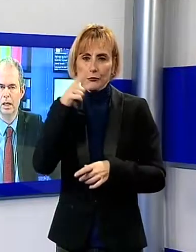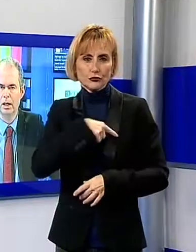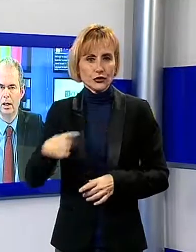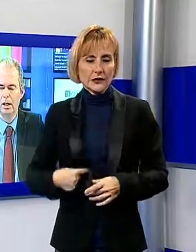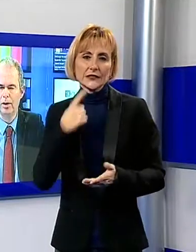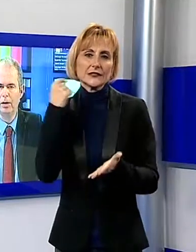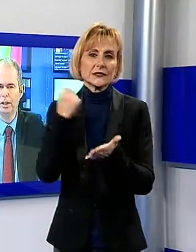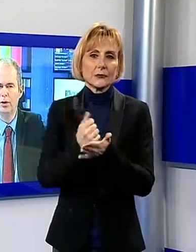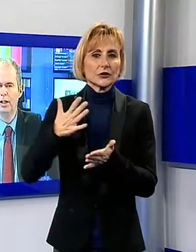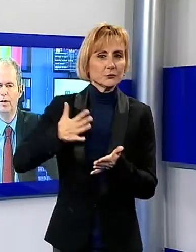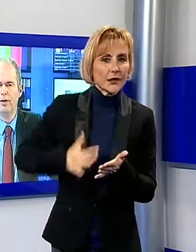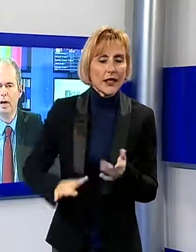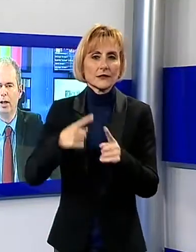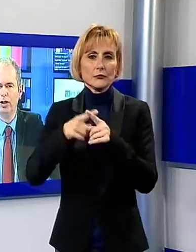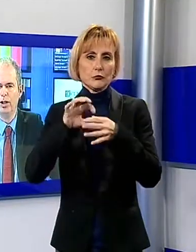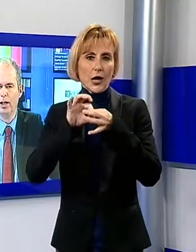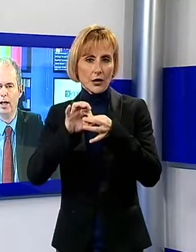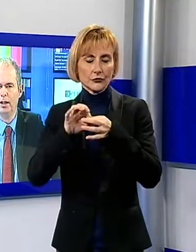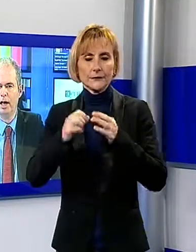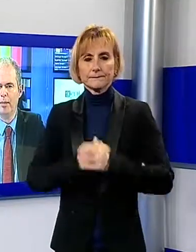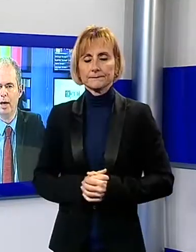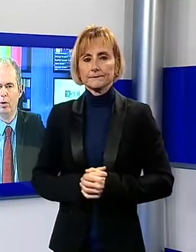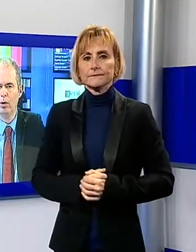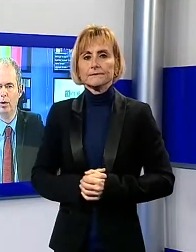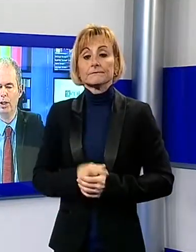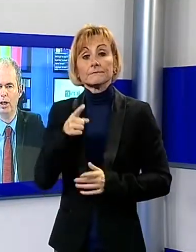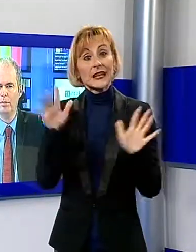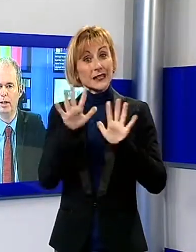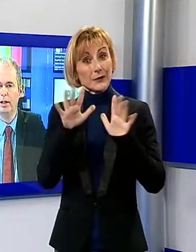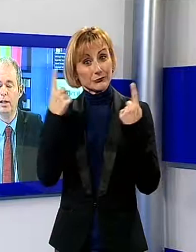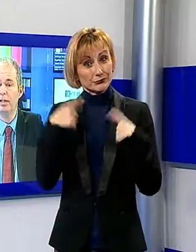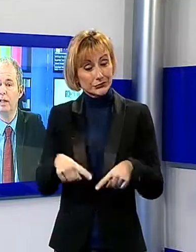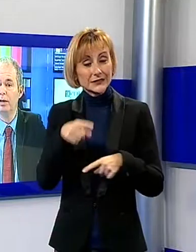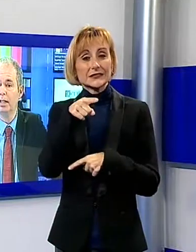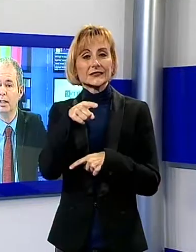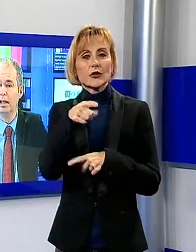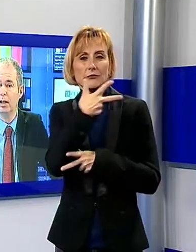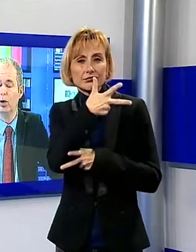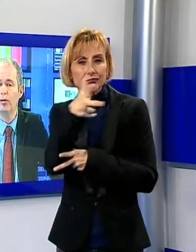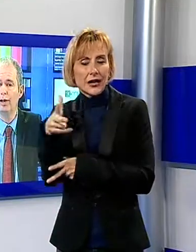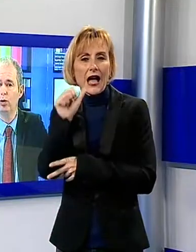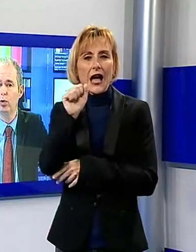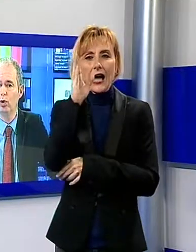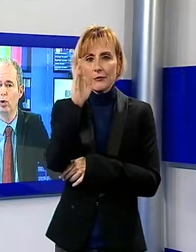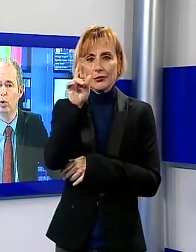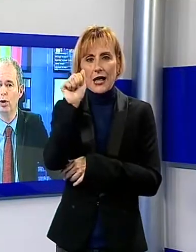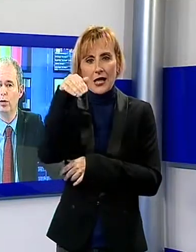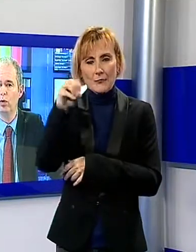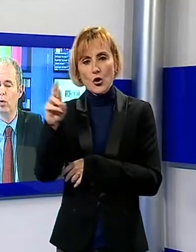Allora queste suggestive immagini girate da Abramo Rossi le potrete rivedere questa sera alle ore 21 su Noi TV con uno